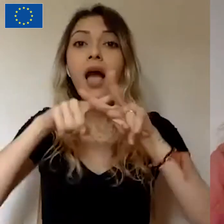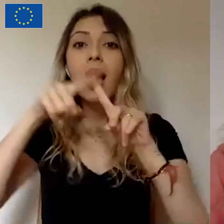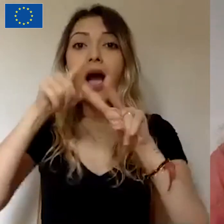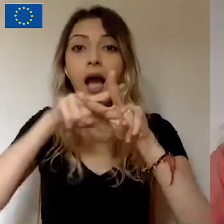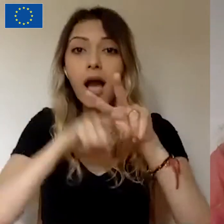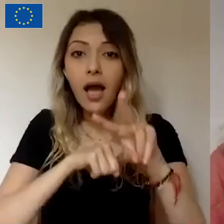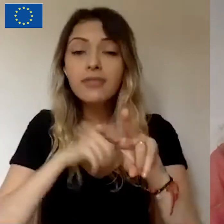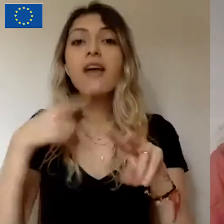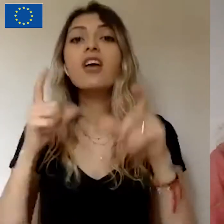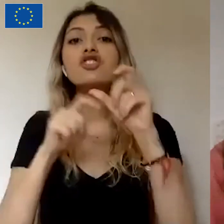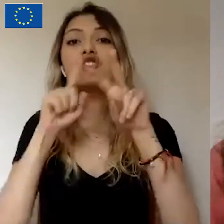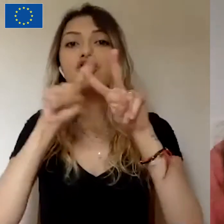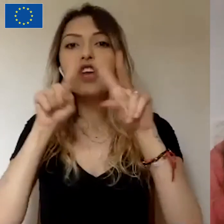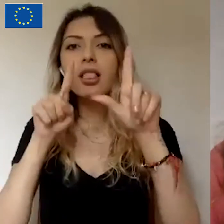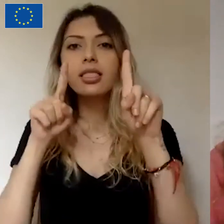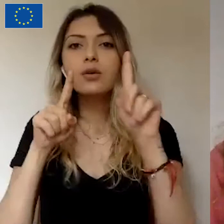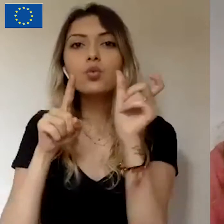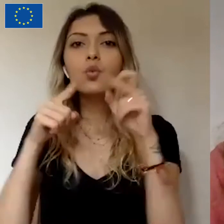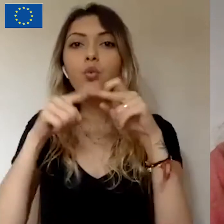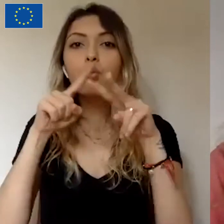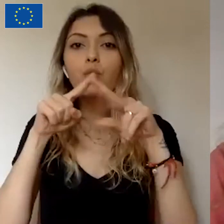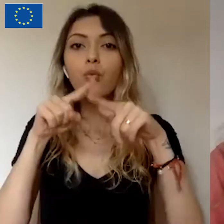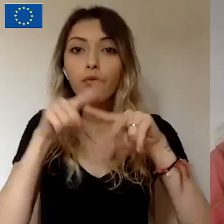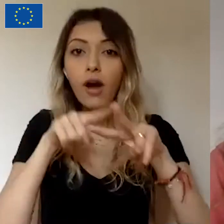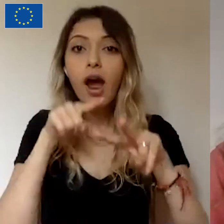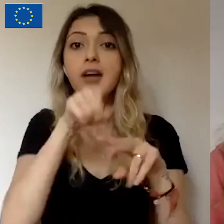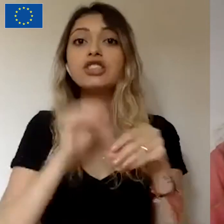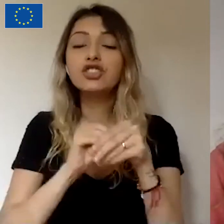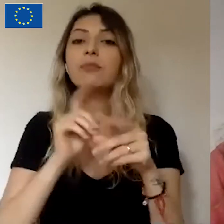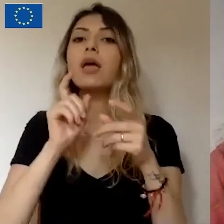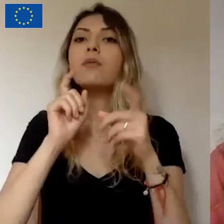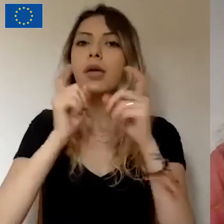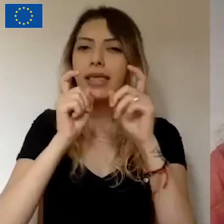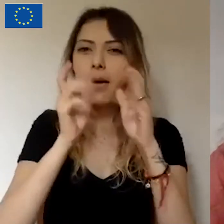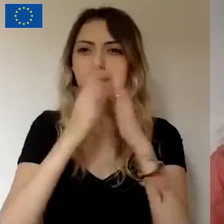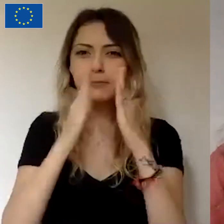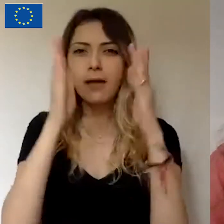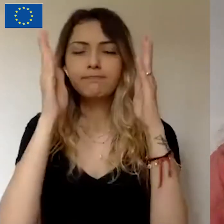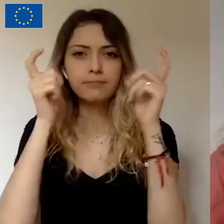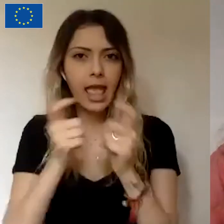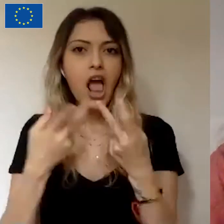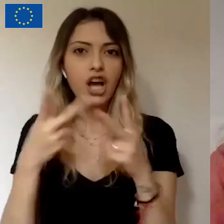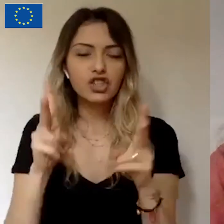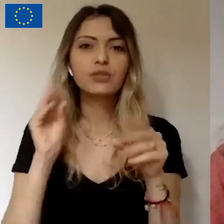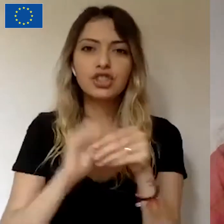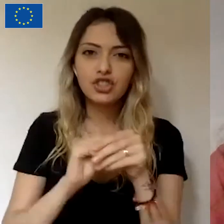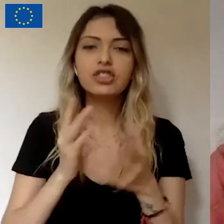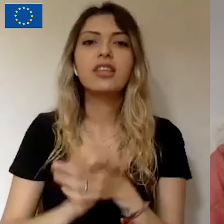açma projesi açıldı. Bir tebessüm için derneğinin kentli gençlerle kırsaldıkları bir araya getirmek üzere